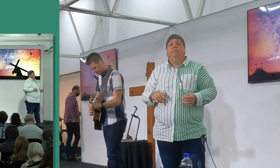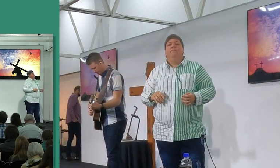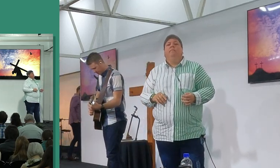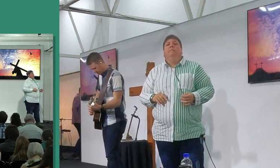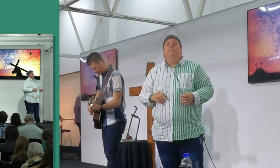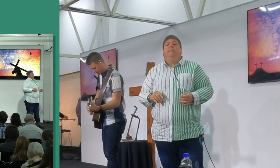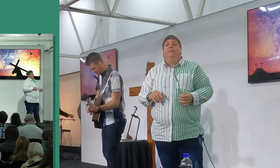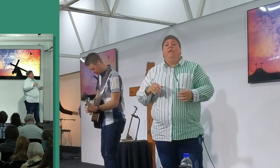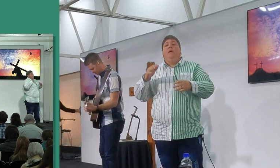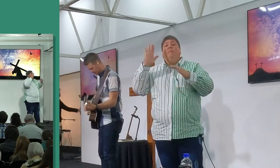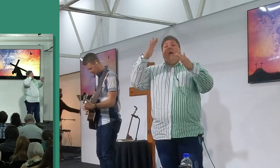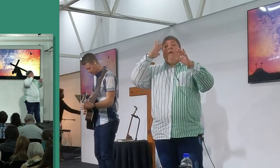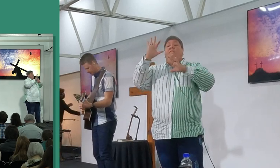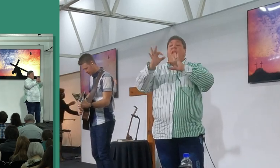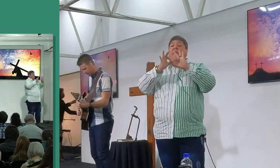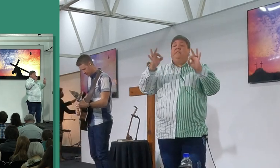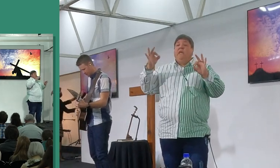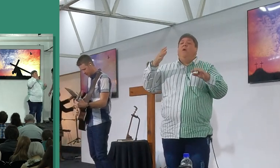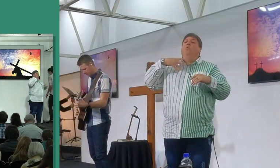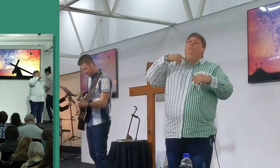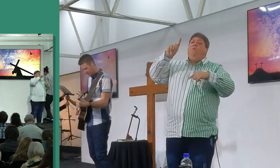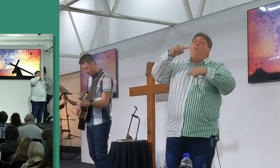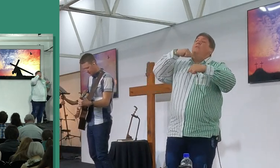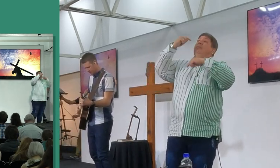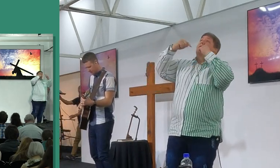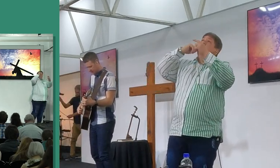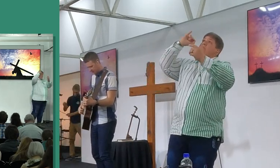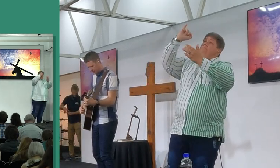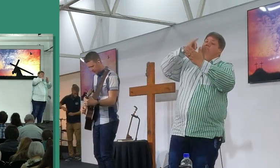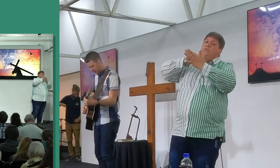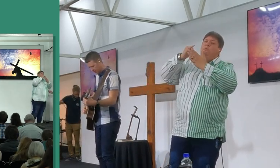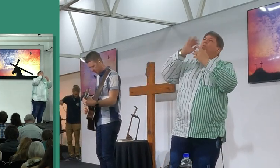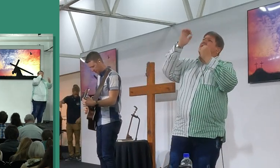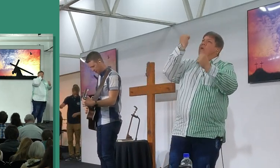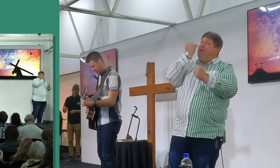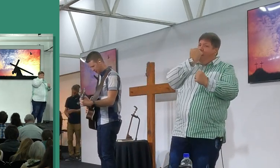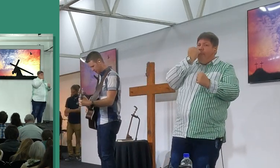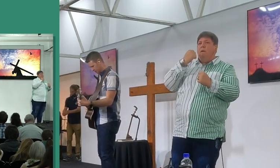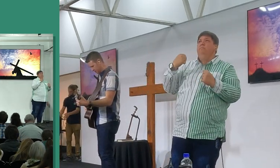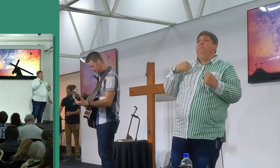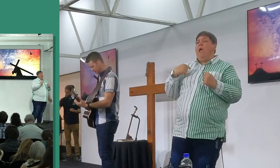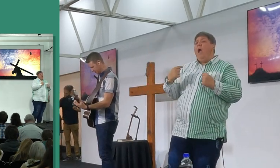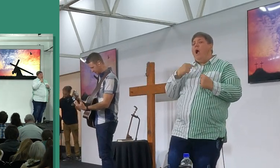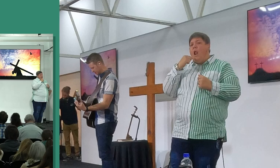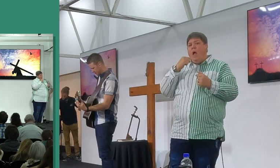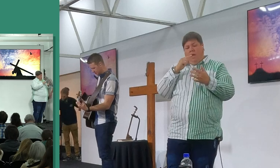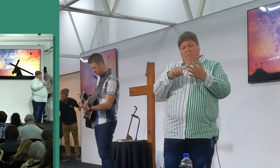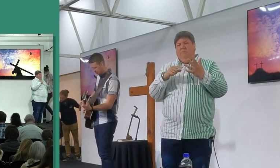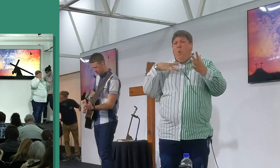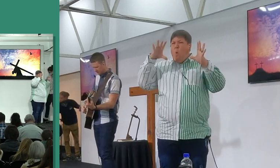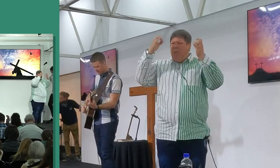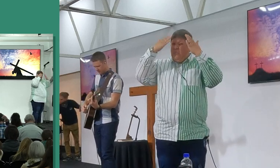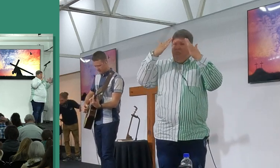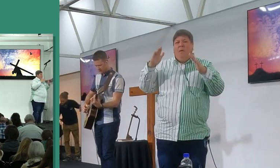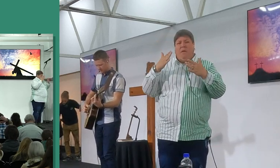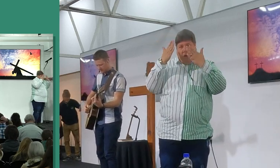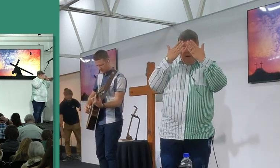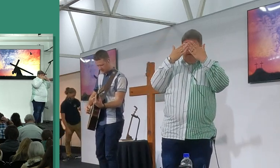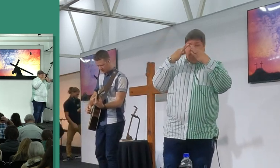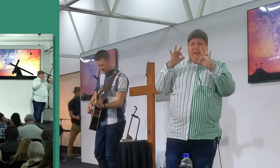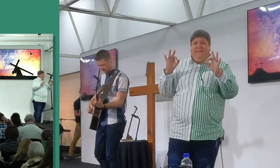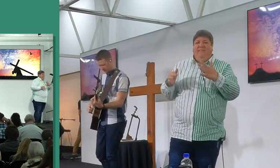mis, en vir oogend kom belei ons ons sonde voor jy, ons kom sê heren, jammer, jammer, dat ons so ondankbaar is patijk hier,